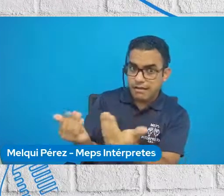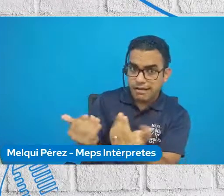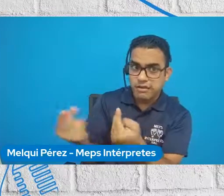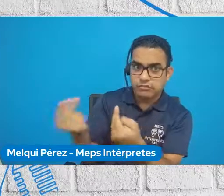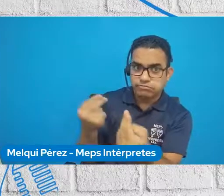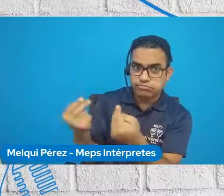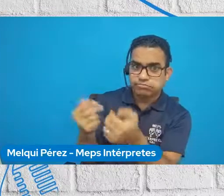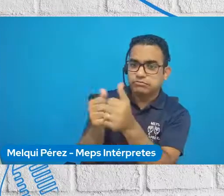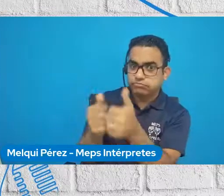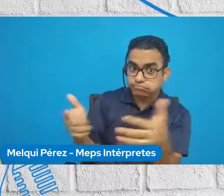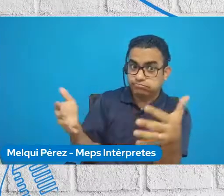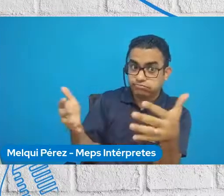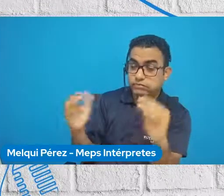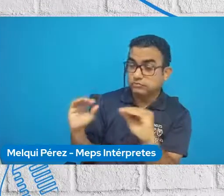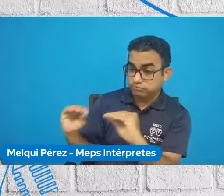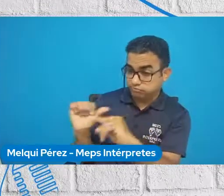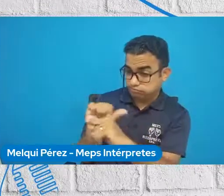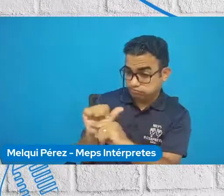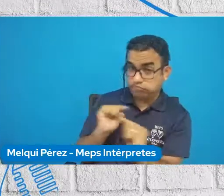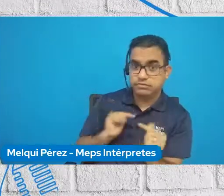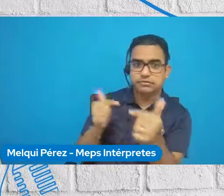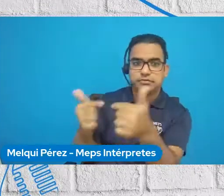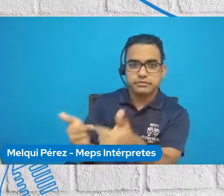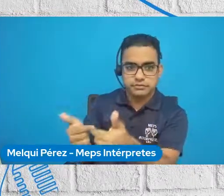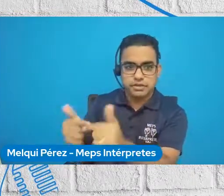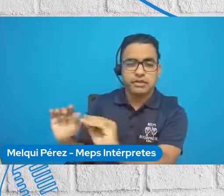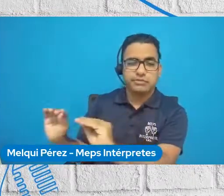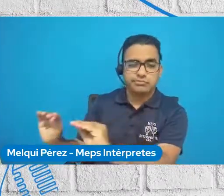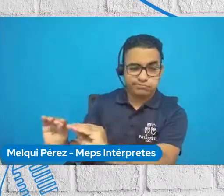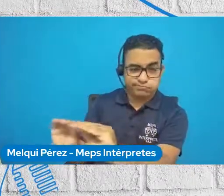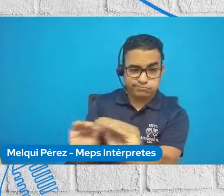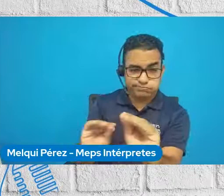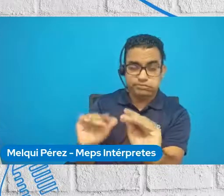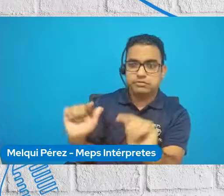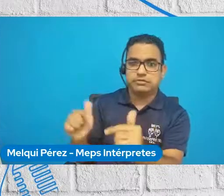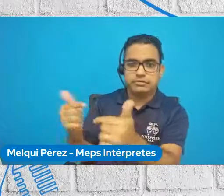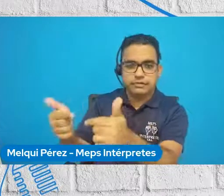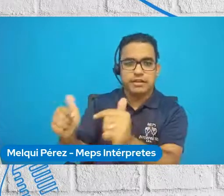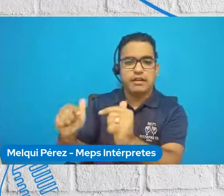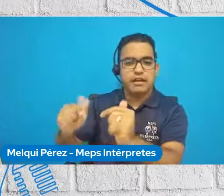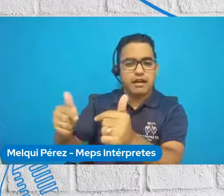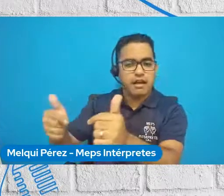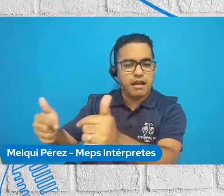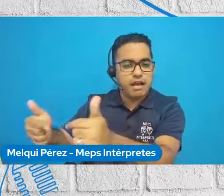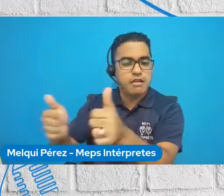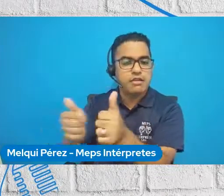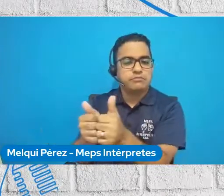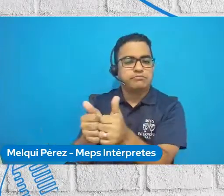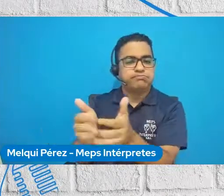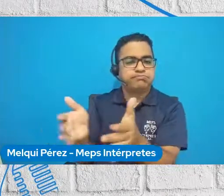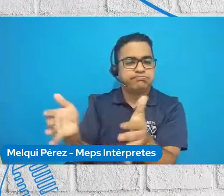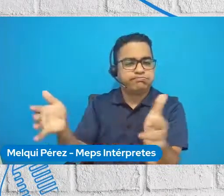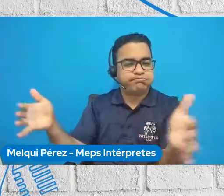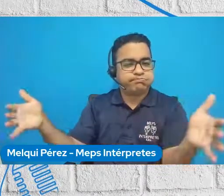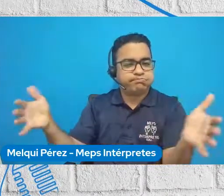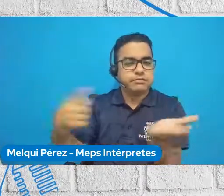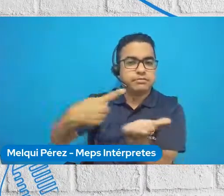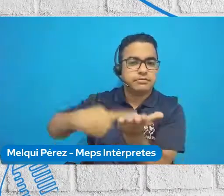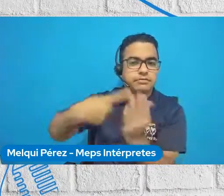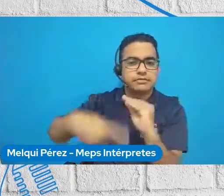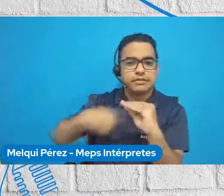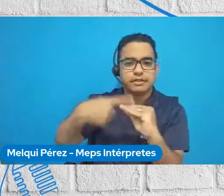se capacitan y forman a los voluntarios en objetivos de desarrollo sostenible en la Agenda 2030 y también